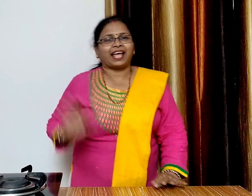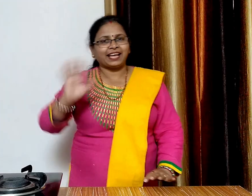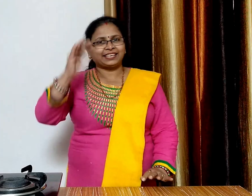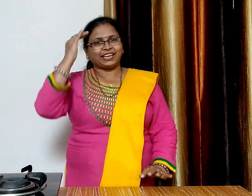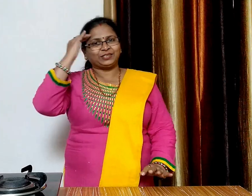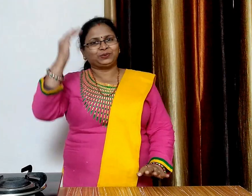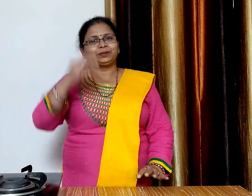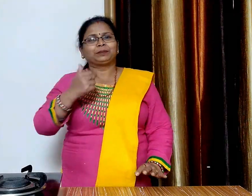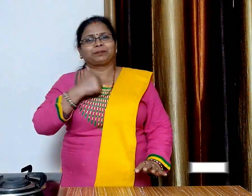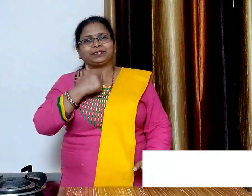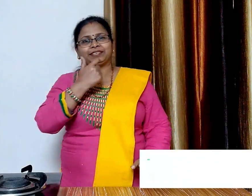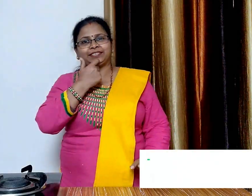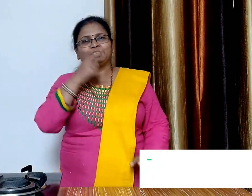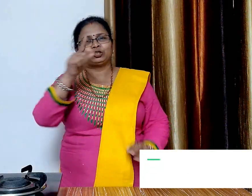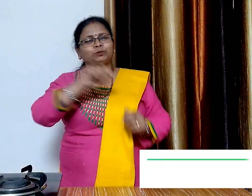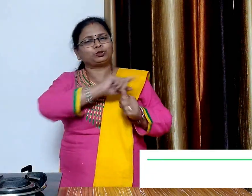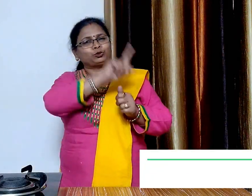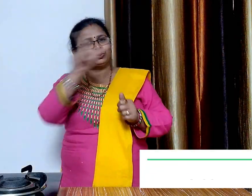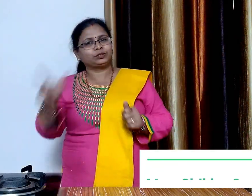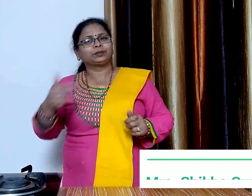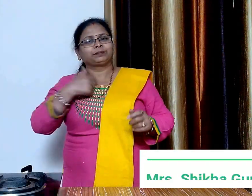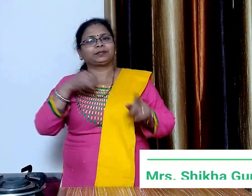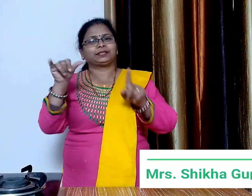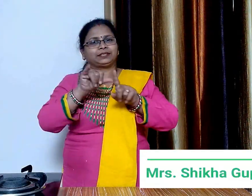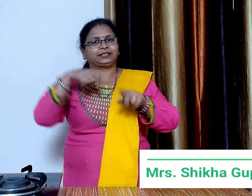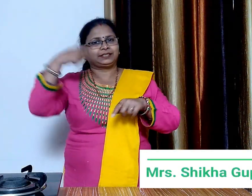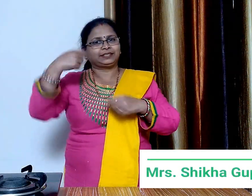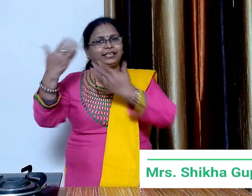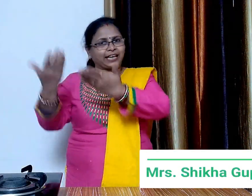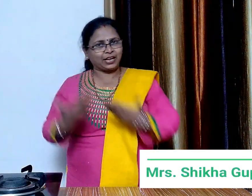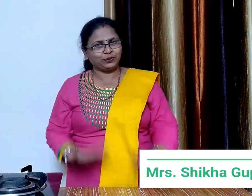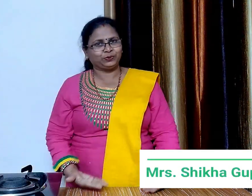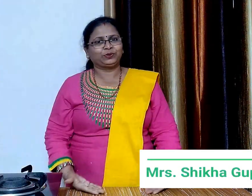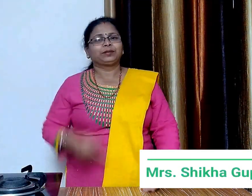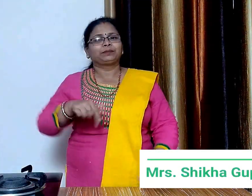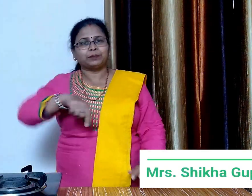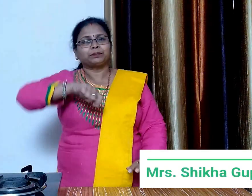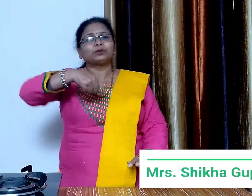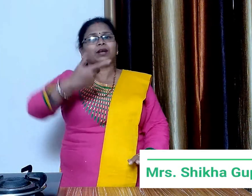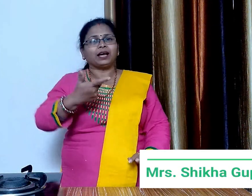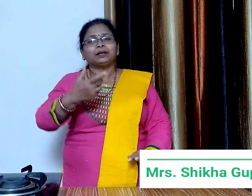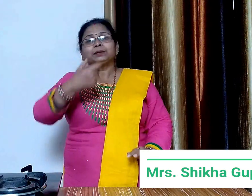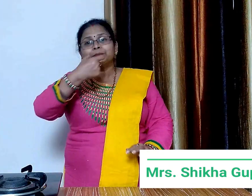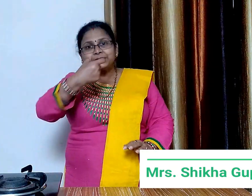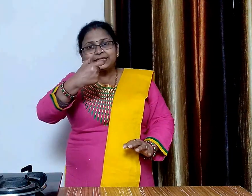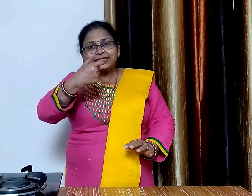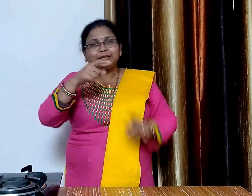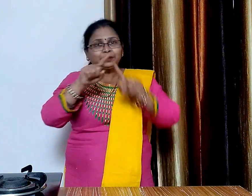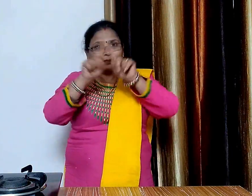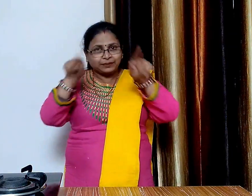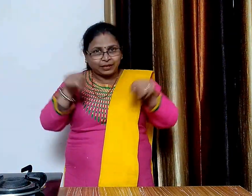हेलो फ्रेंड्स मैं शेका अब सभी का अपने यूट्यूट पेनल पर स्वागत करती हूँ आज आज आज चीज सेंडविच बनाएंगे